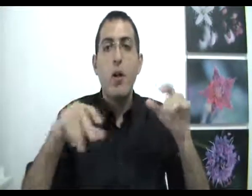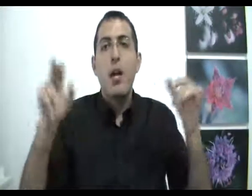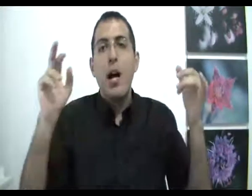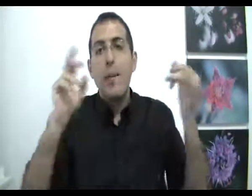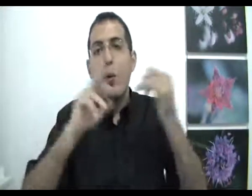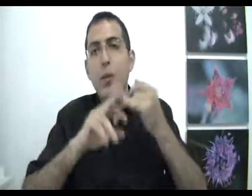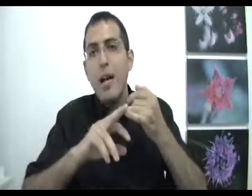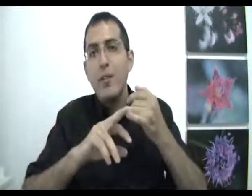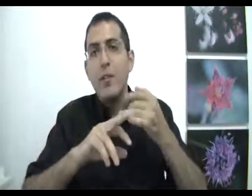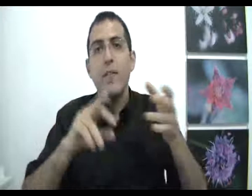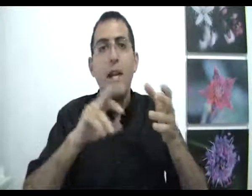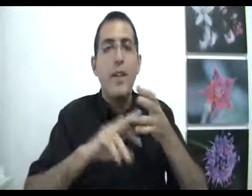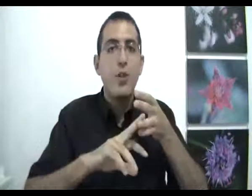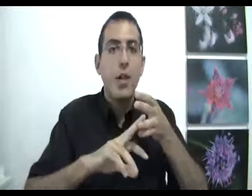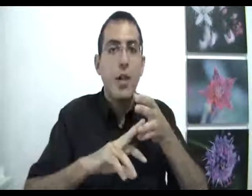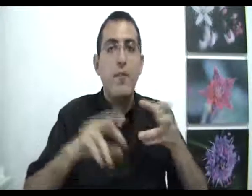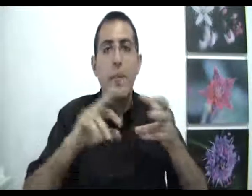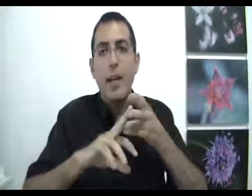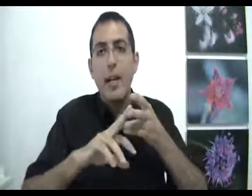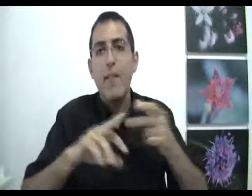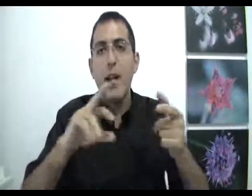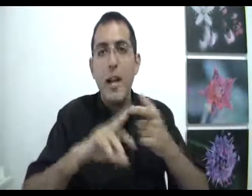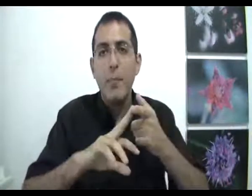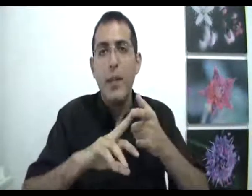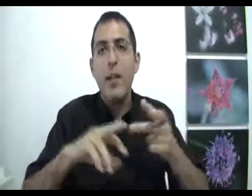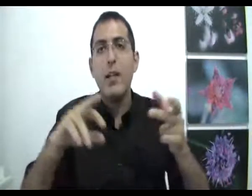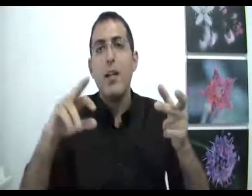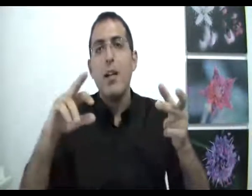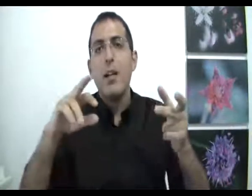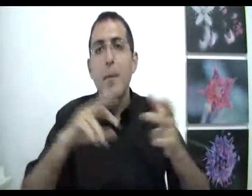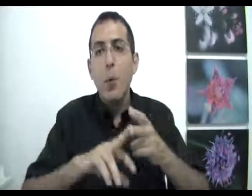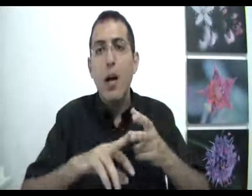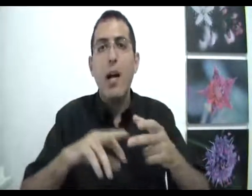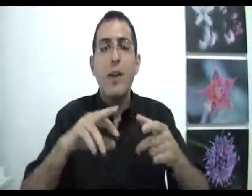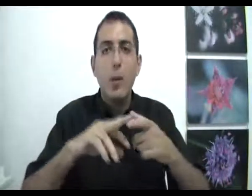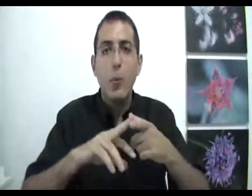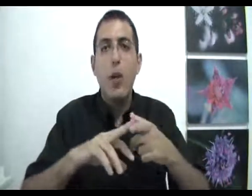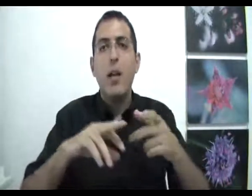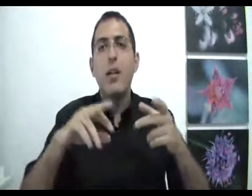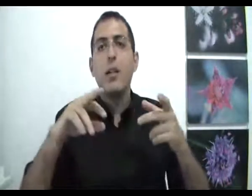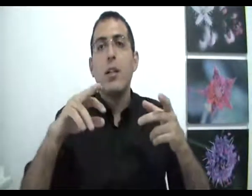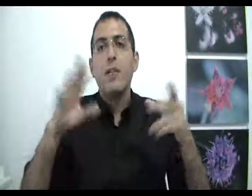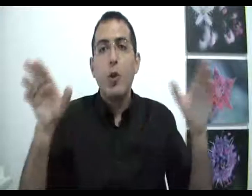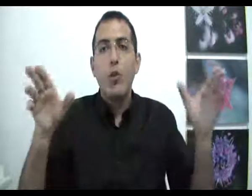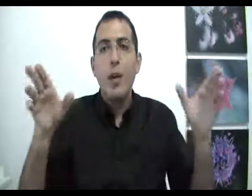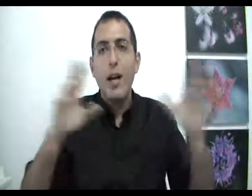המחויב והאפשרי והבחירה והאין בחירה והמוכרח והלא מוכרח וכל שאר